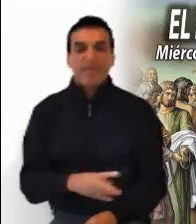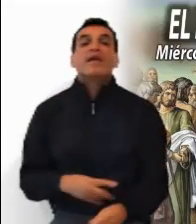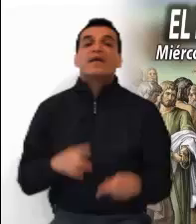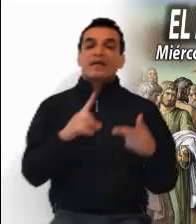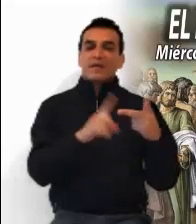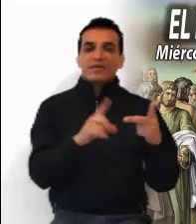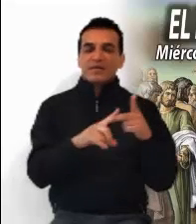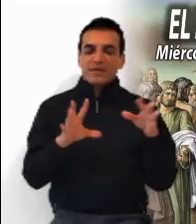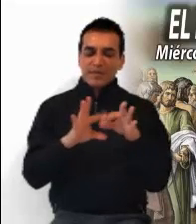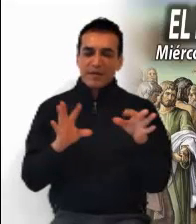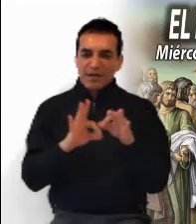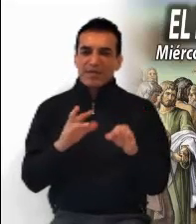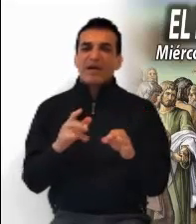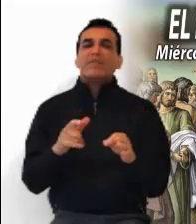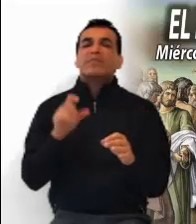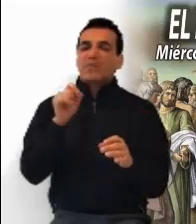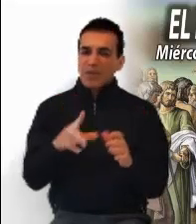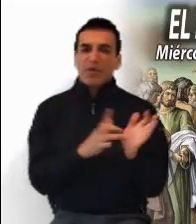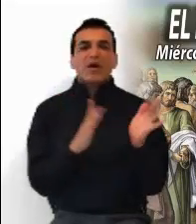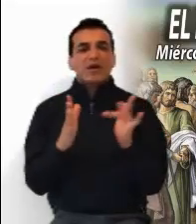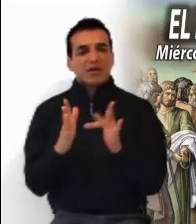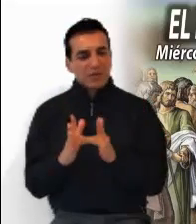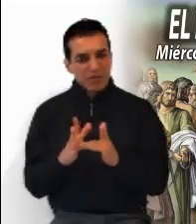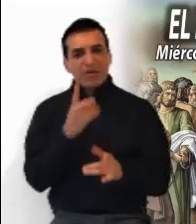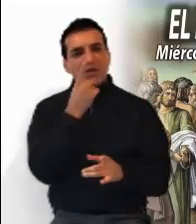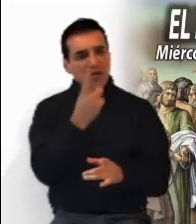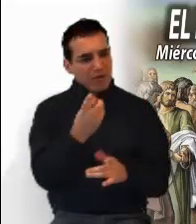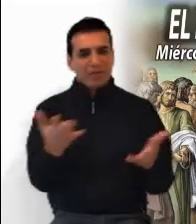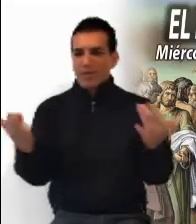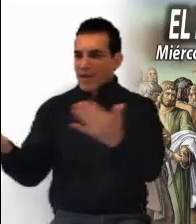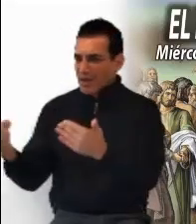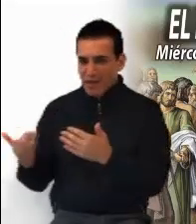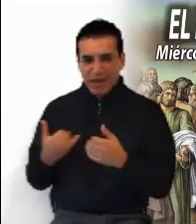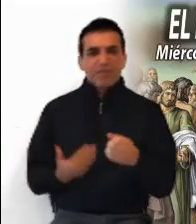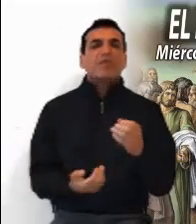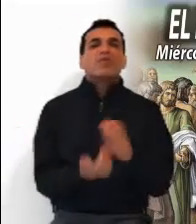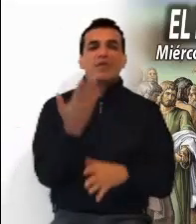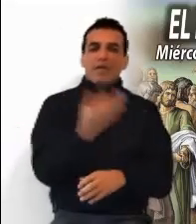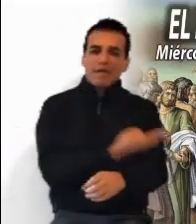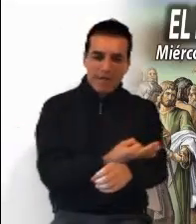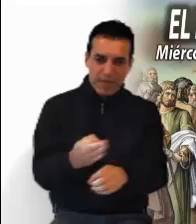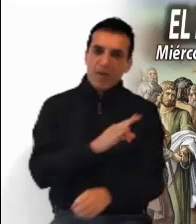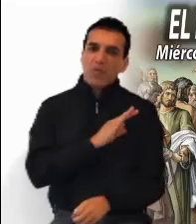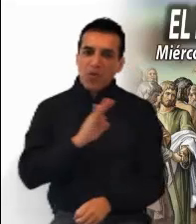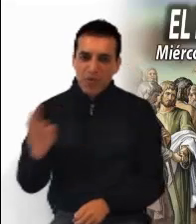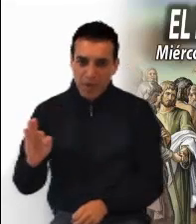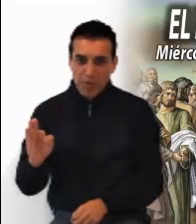En la segunda narración podemos percibir el ofrecimiento de Jesús de formar una nueva familia.